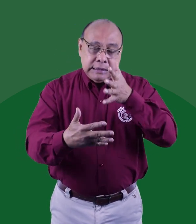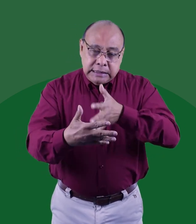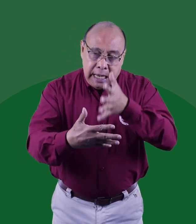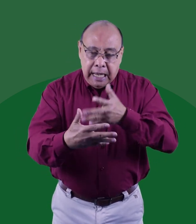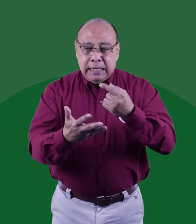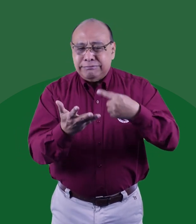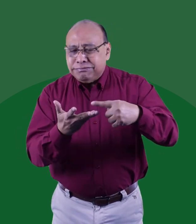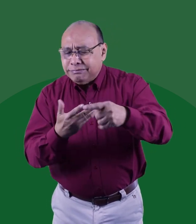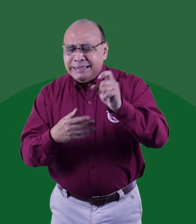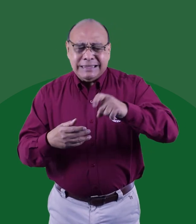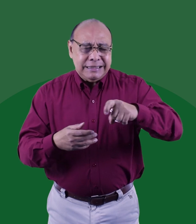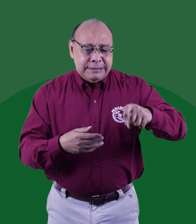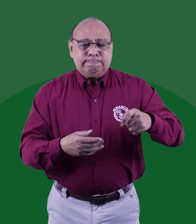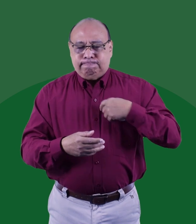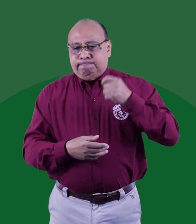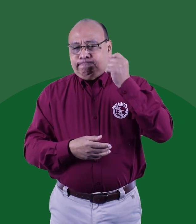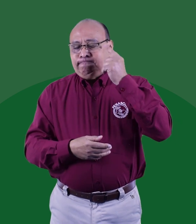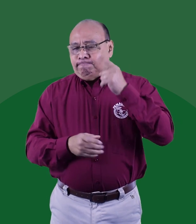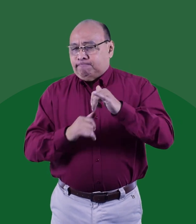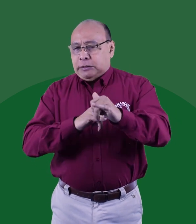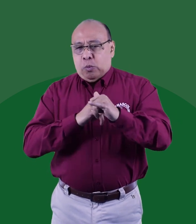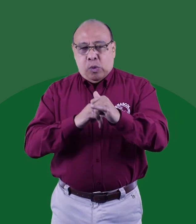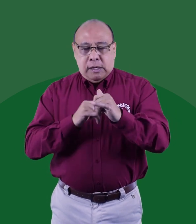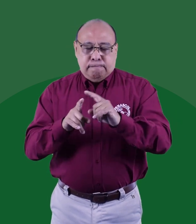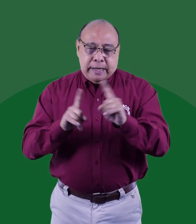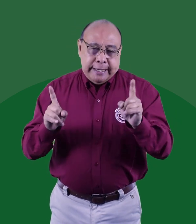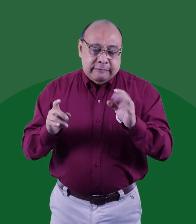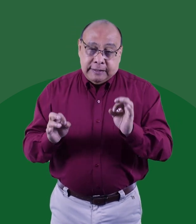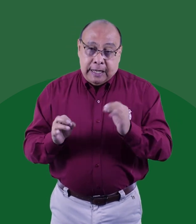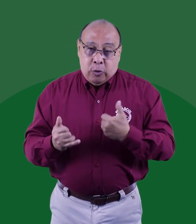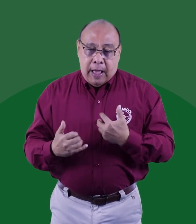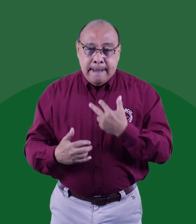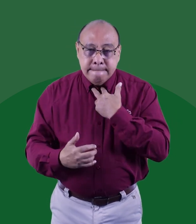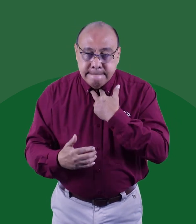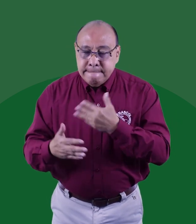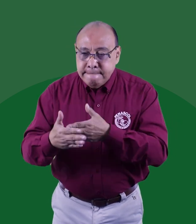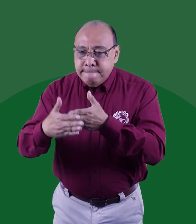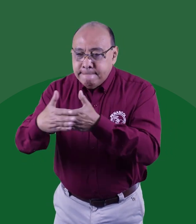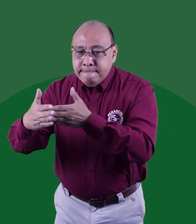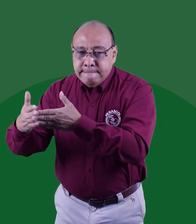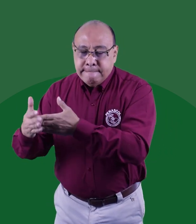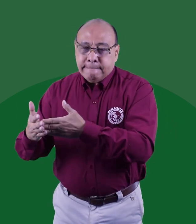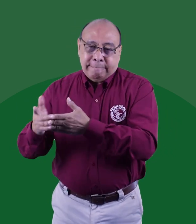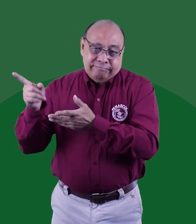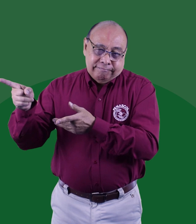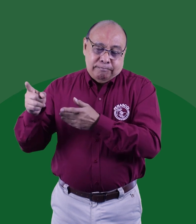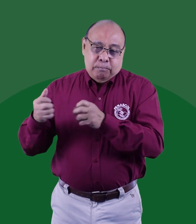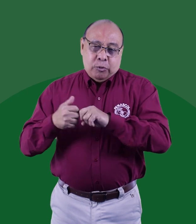el CIEL y los distintos servicios que son una necesidad la cual compartimos y entendemos. Pero realmente estamos maniatados en